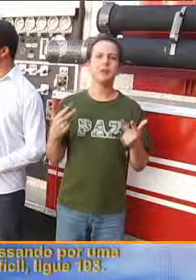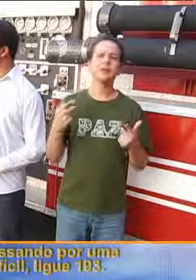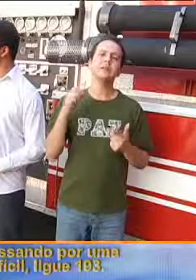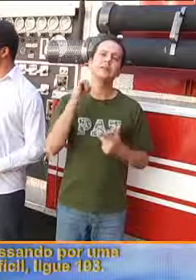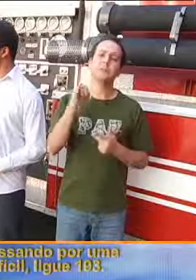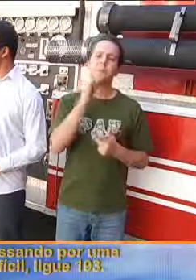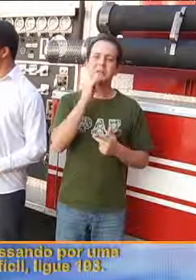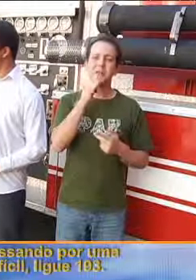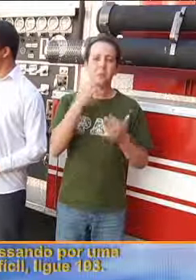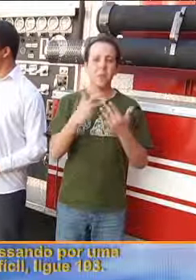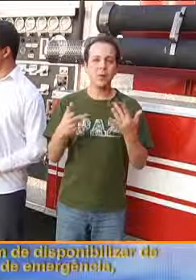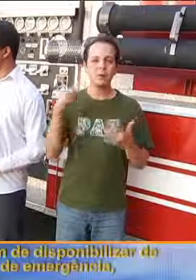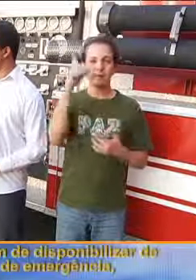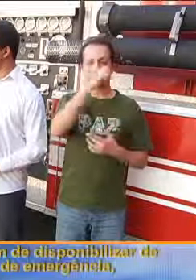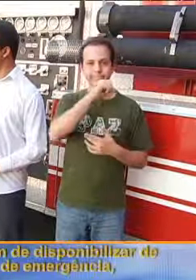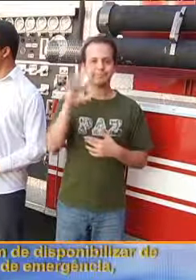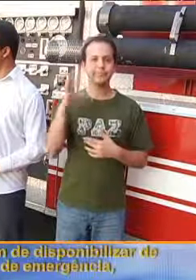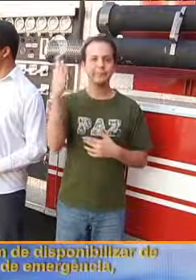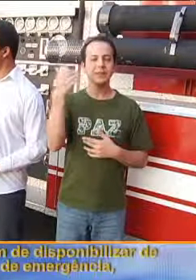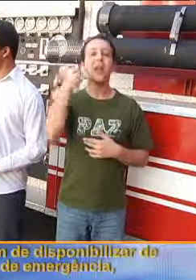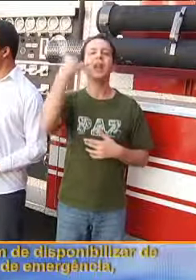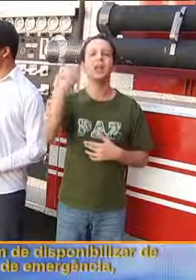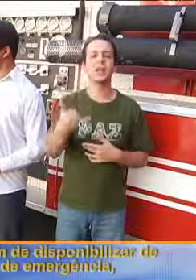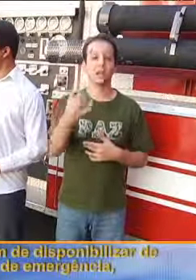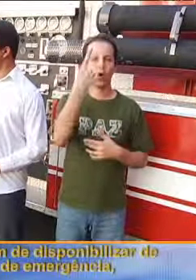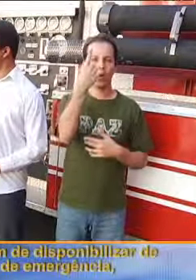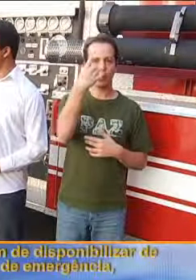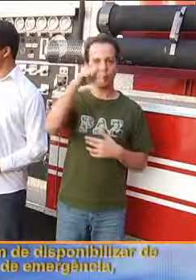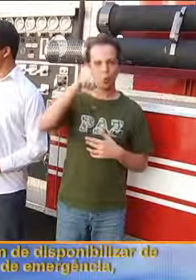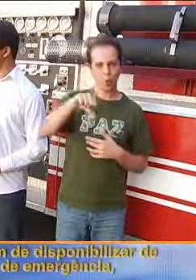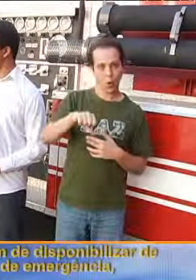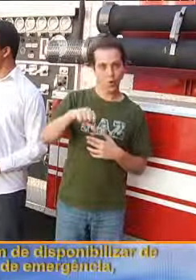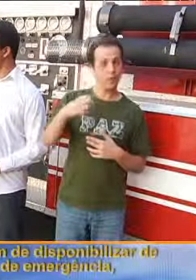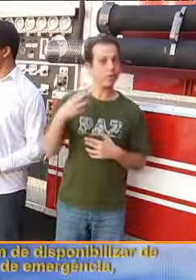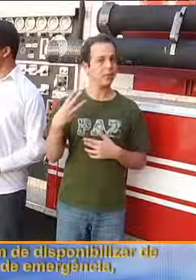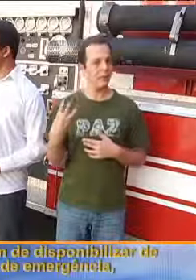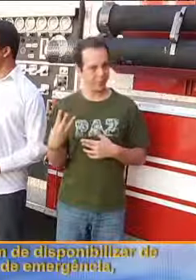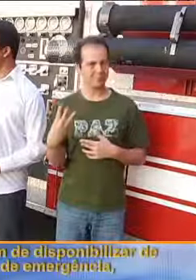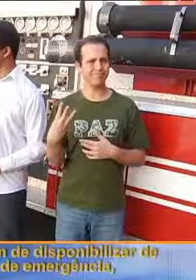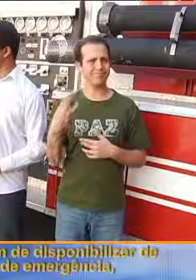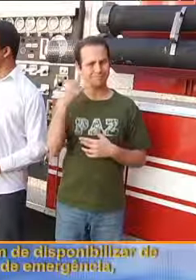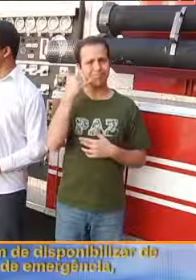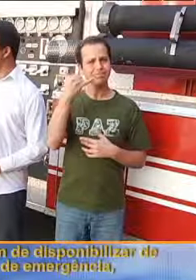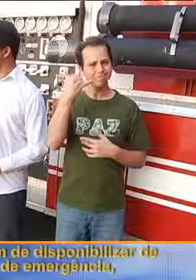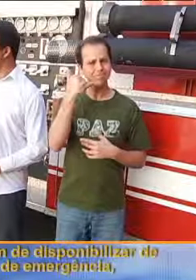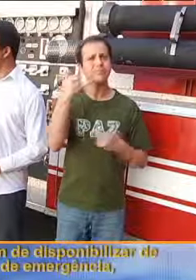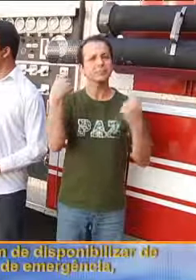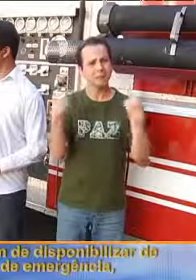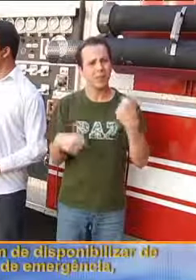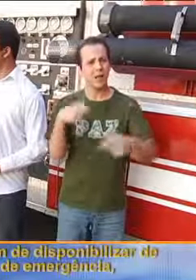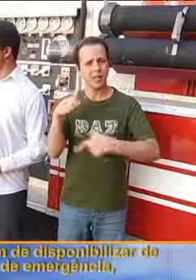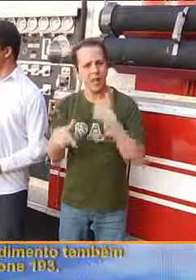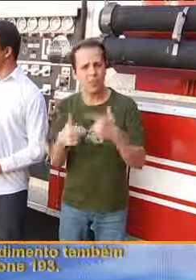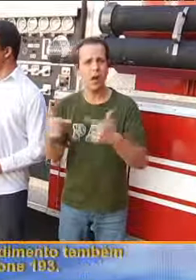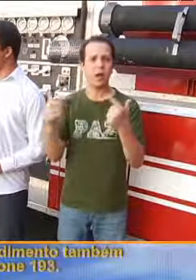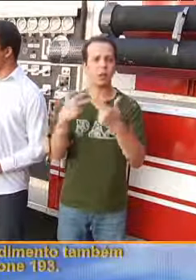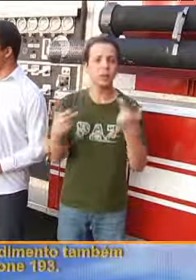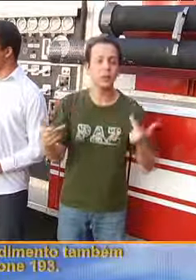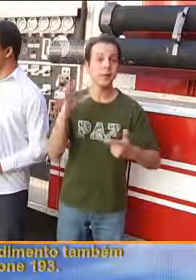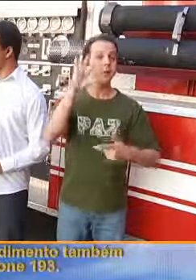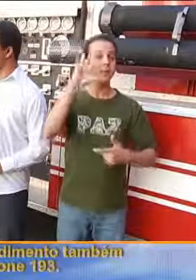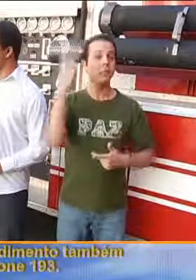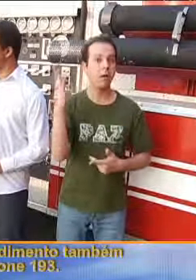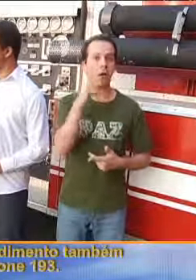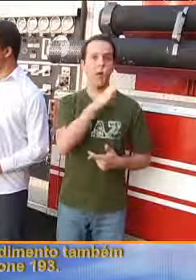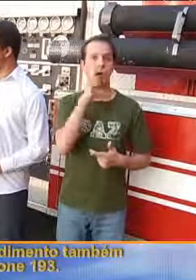por uma situação difícil, liga o 93, porque o 93, além de tudo, além de liberar, disponibilizar de um trabalho de emergência, eles